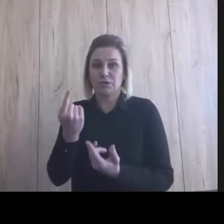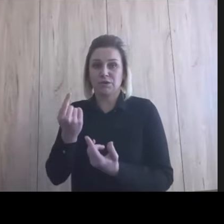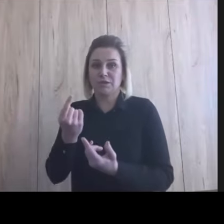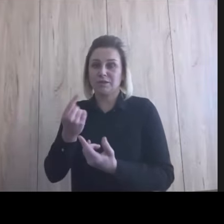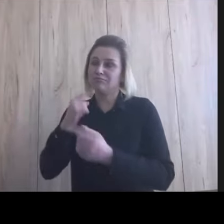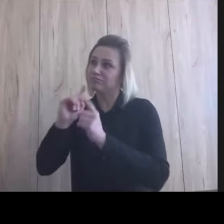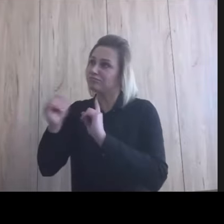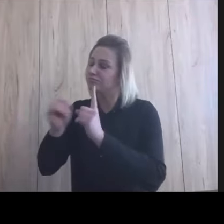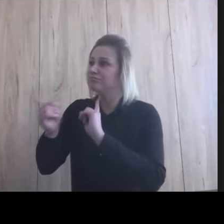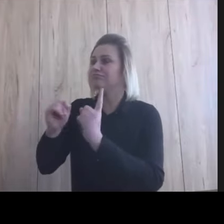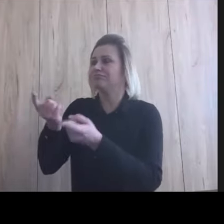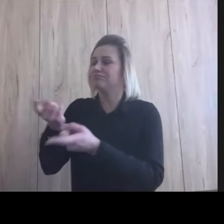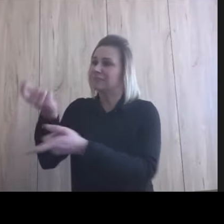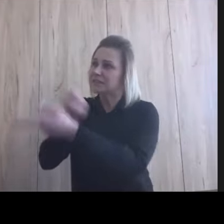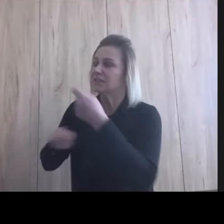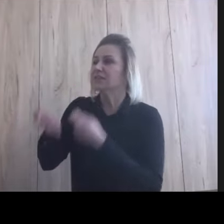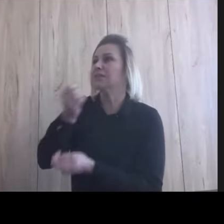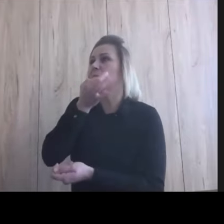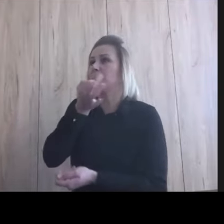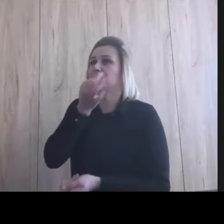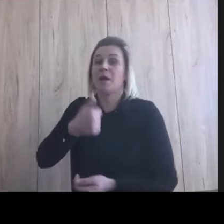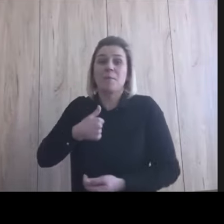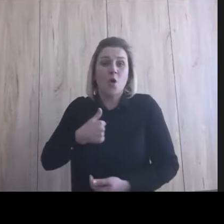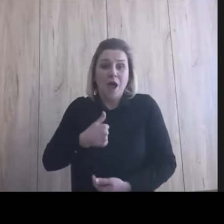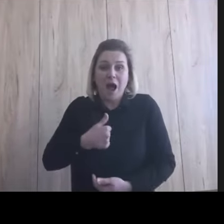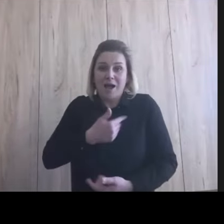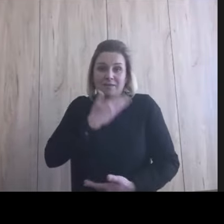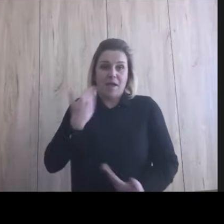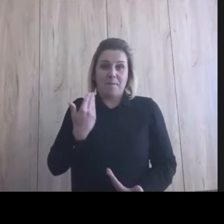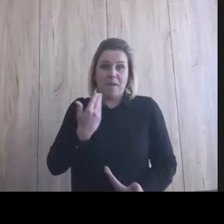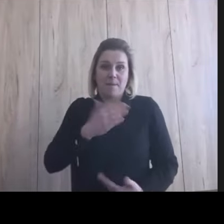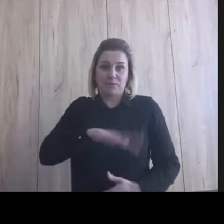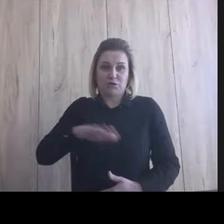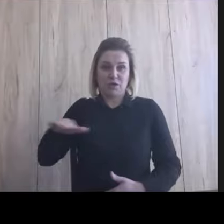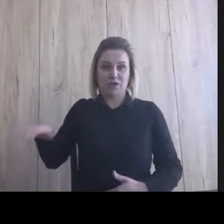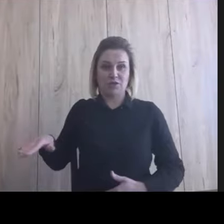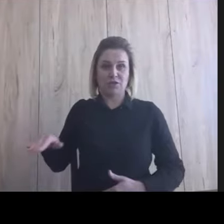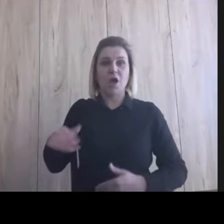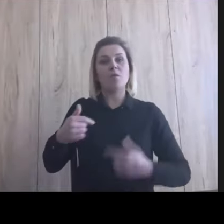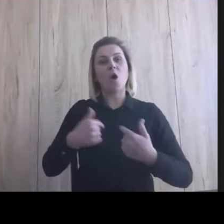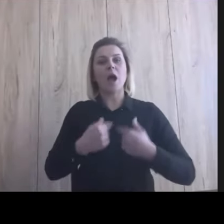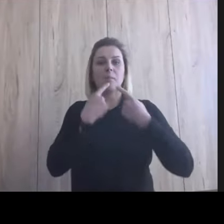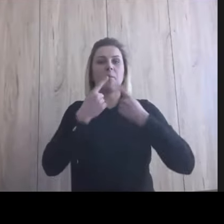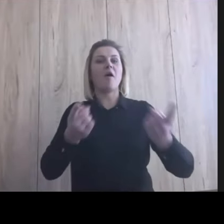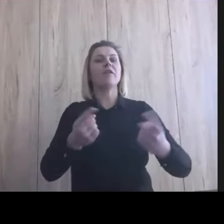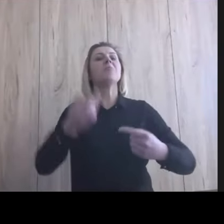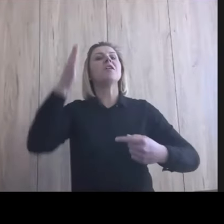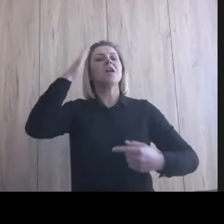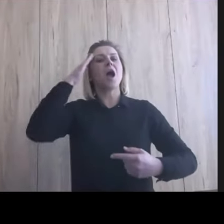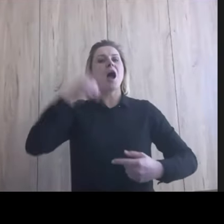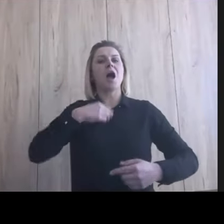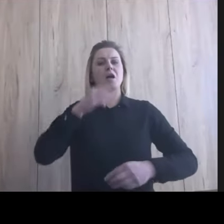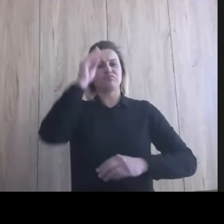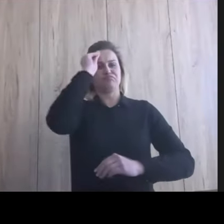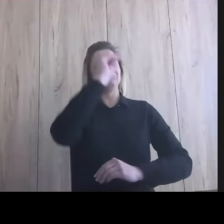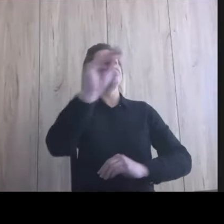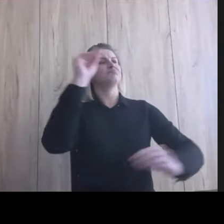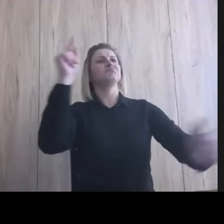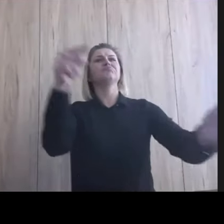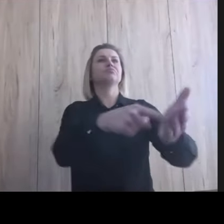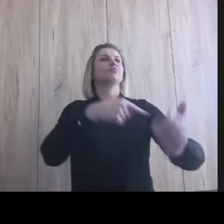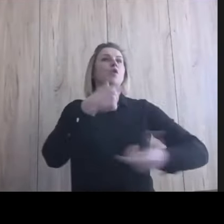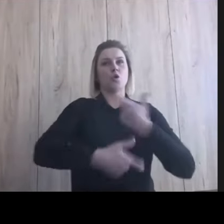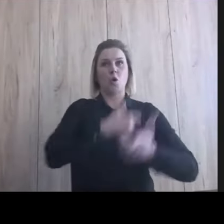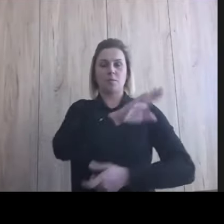głosu. Ja nie mam dzieci, więc ja nie mogę powiedzieć, ja Olgierd Kosiba powiem wam, co wy musicie robić ze swoimi dziećmi. No nie, no